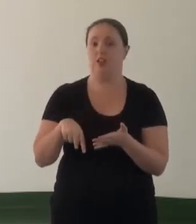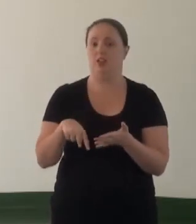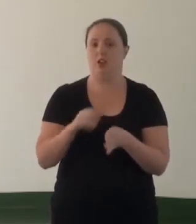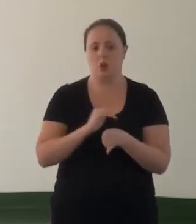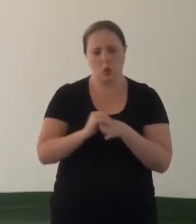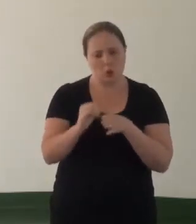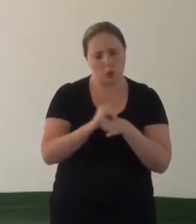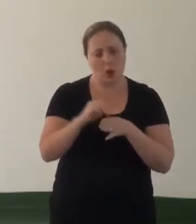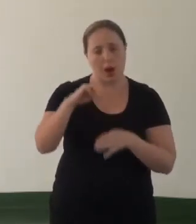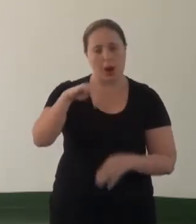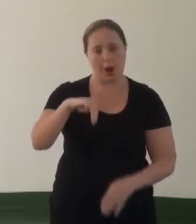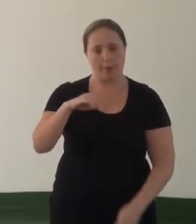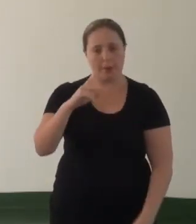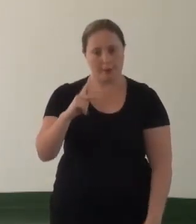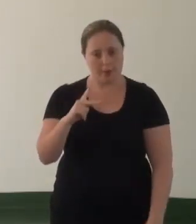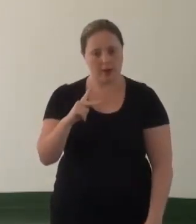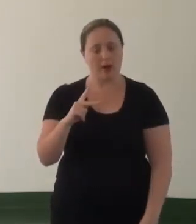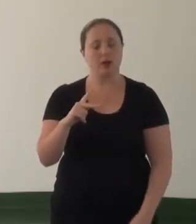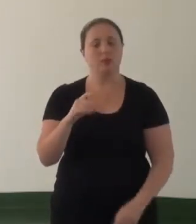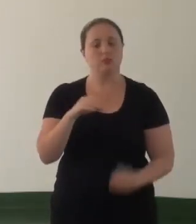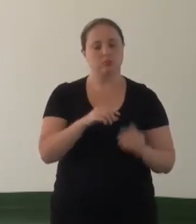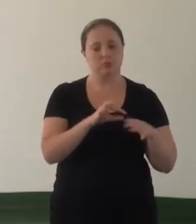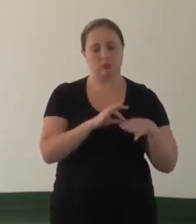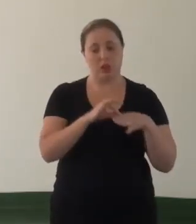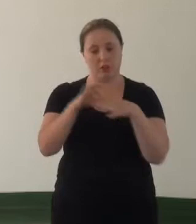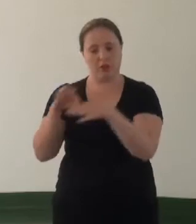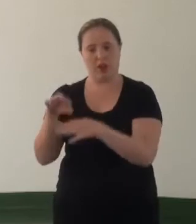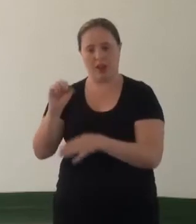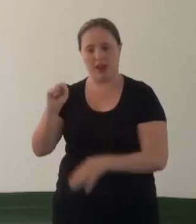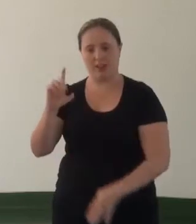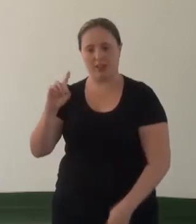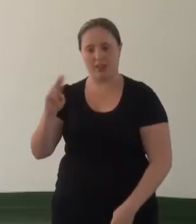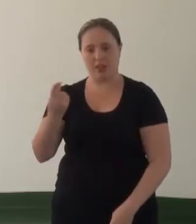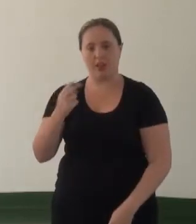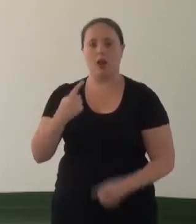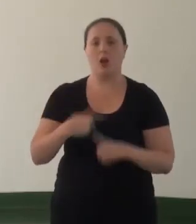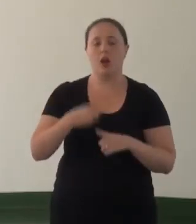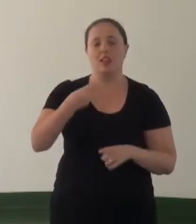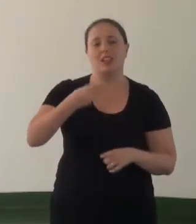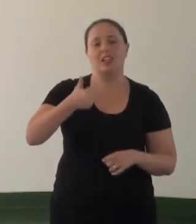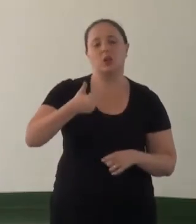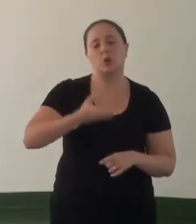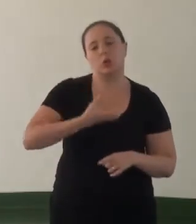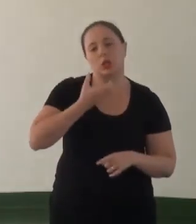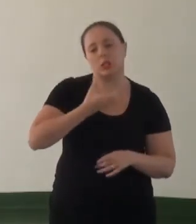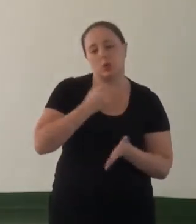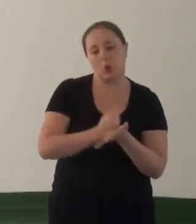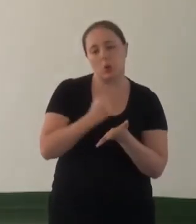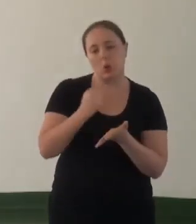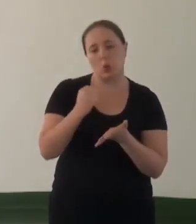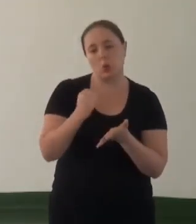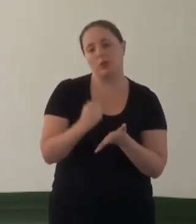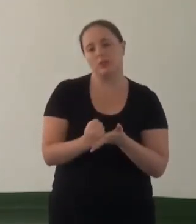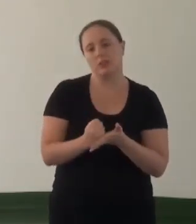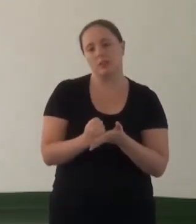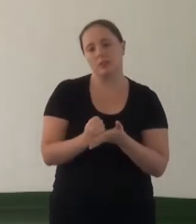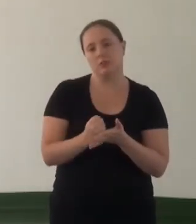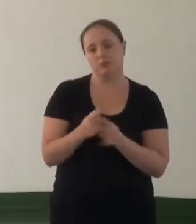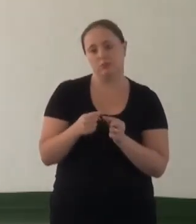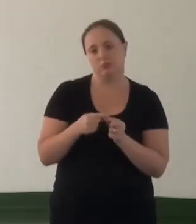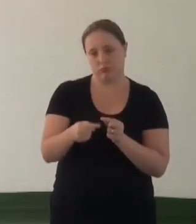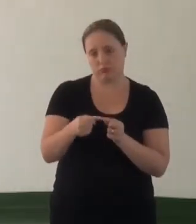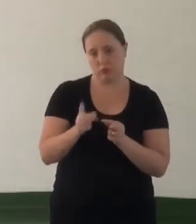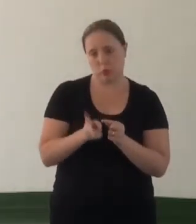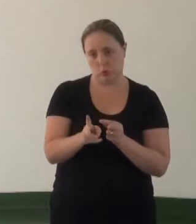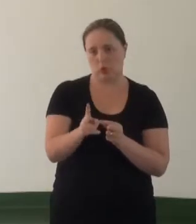CNMP para a SDH, porque agora, dia 31 de dezembro, esse contrato tende a se estender. Então,